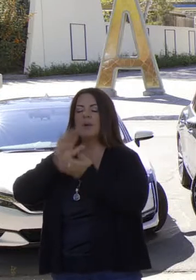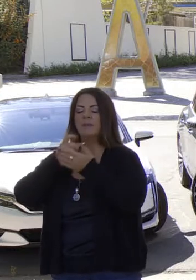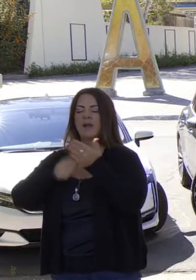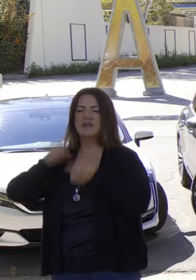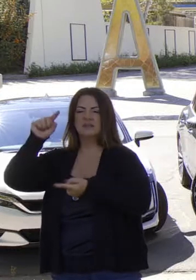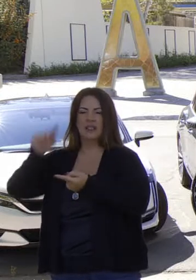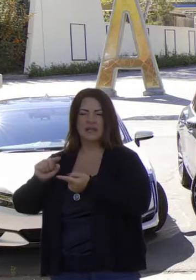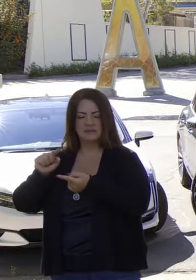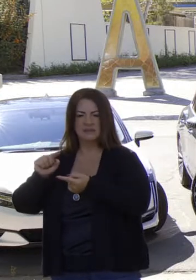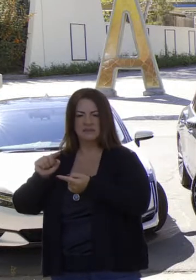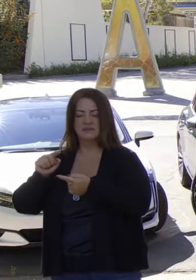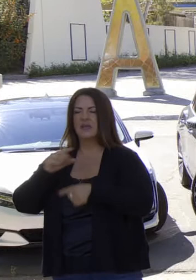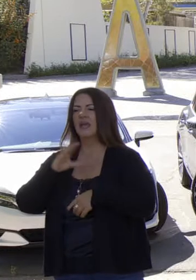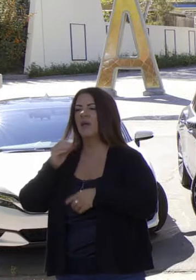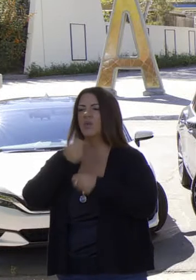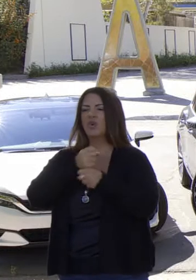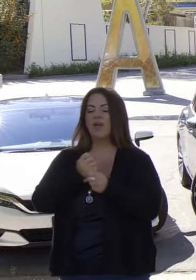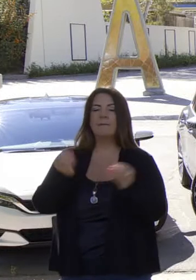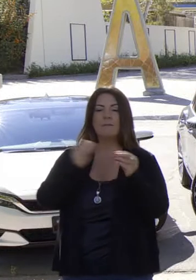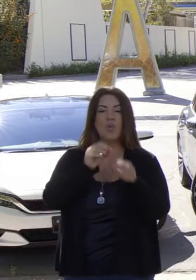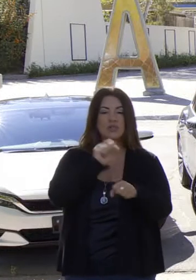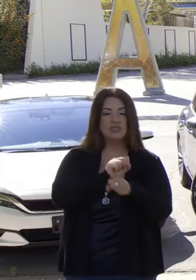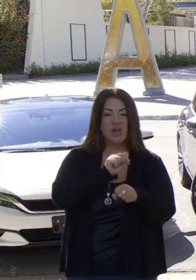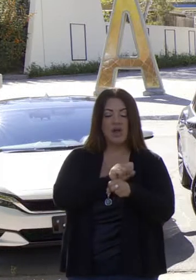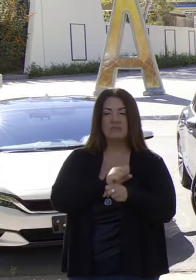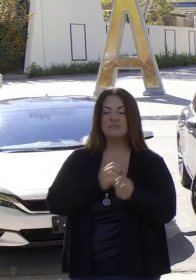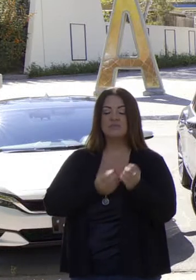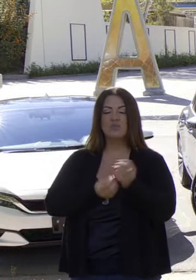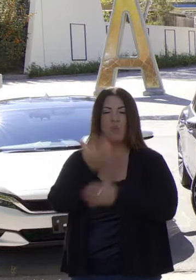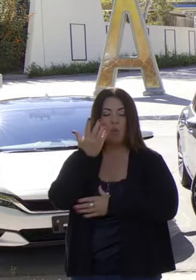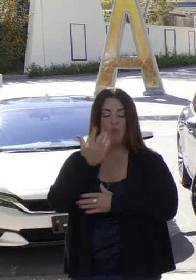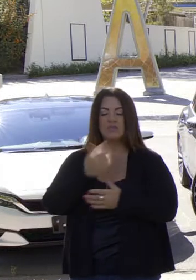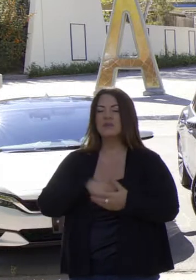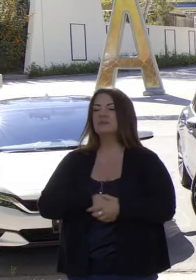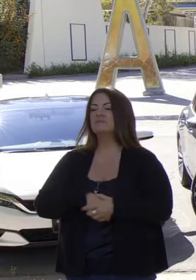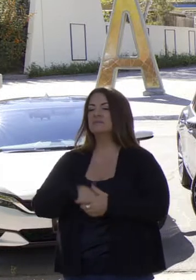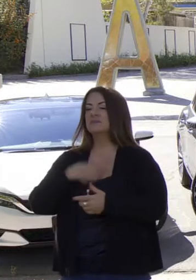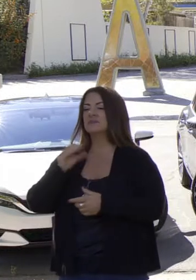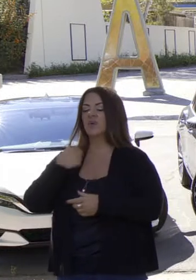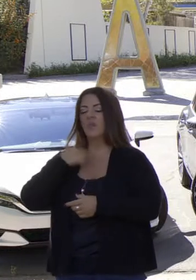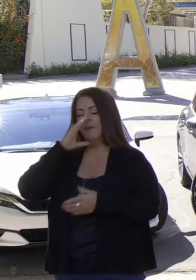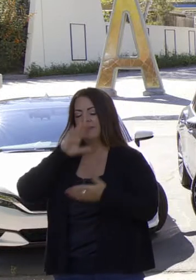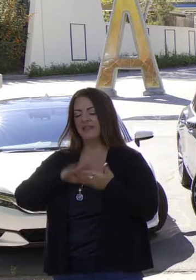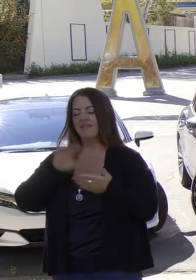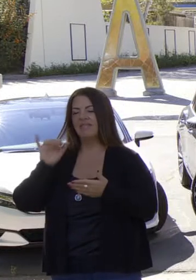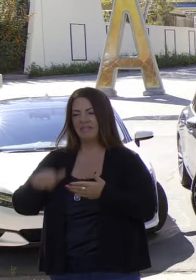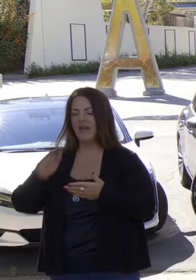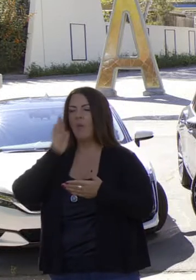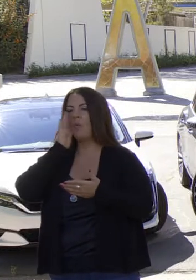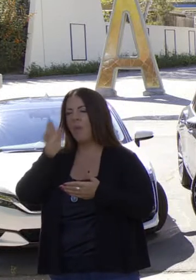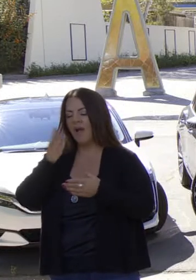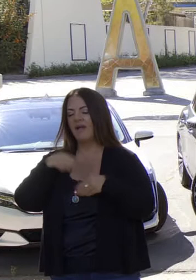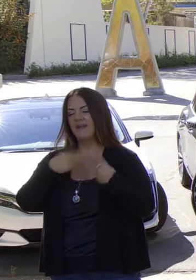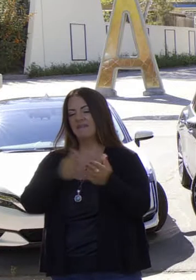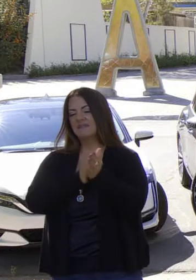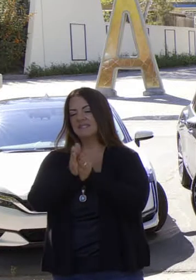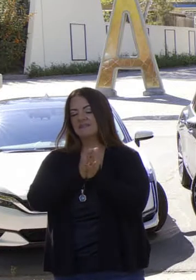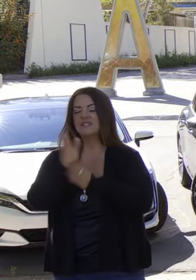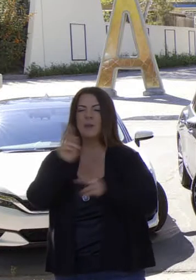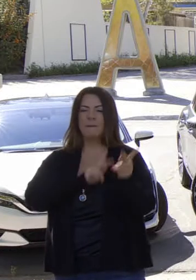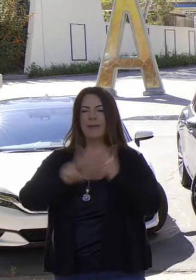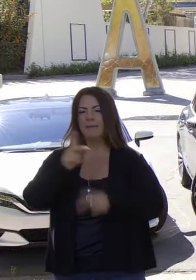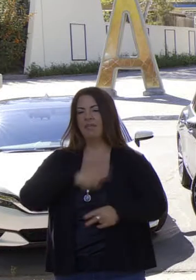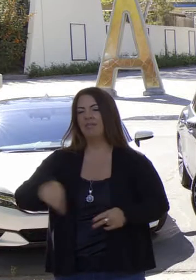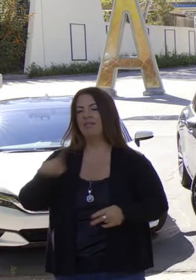causas, aumentando las opciones, creando más oportunidades económicas. Así que continuaremos con las normas probadas de